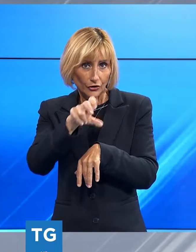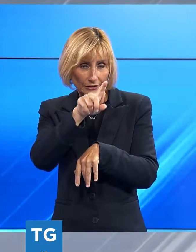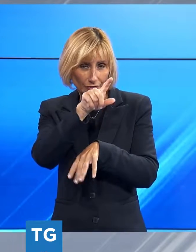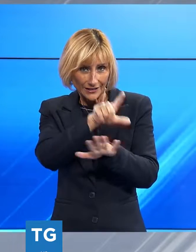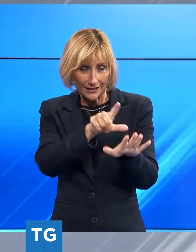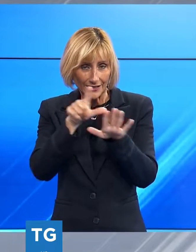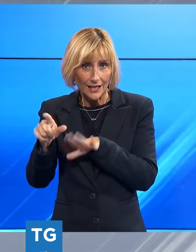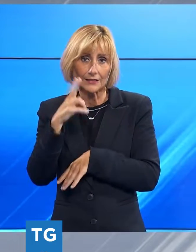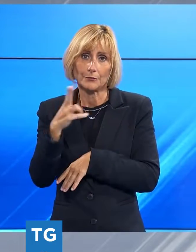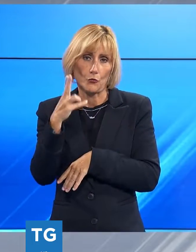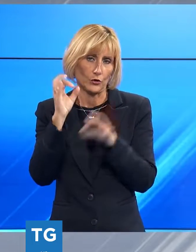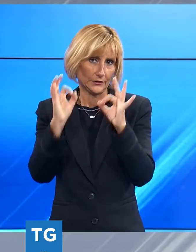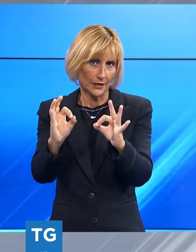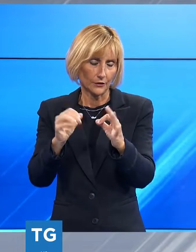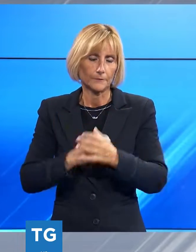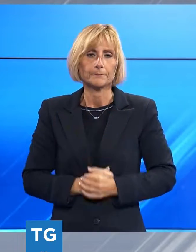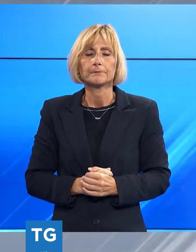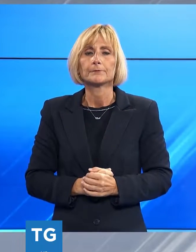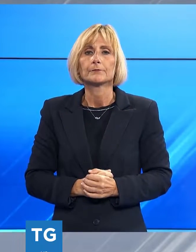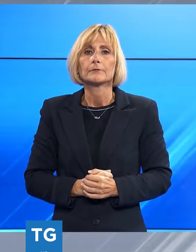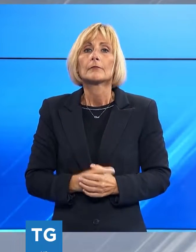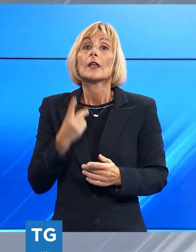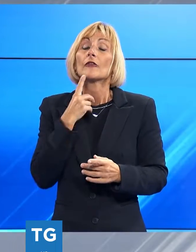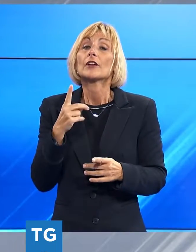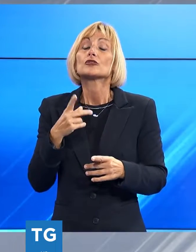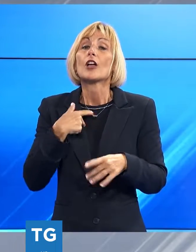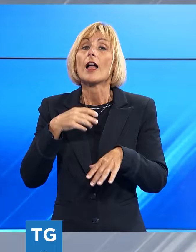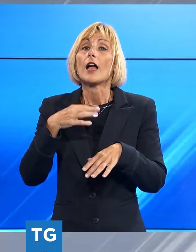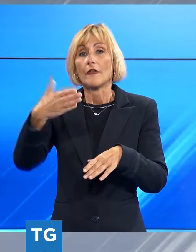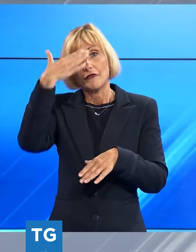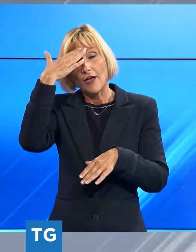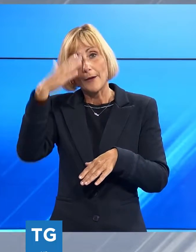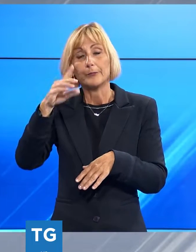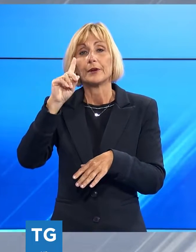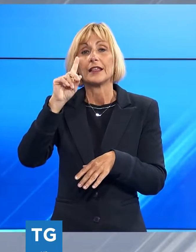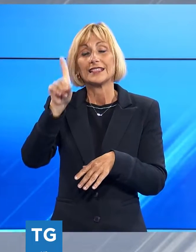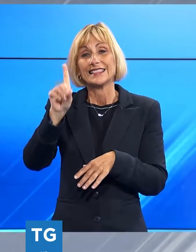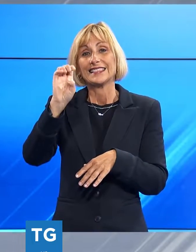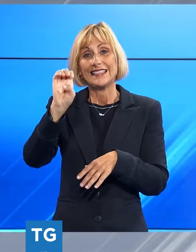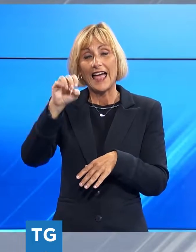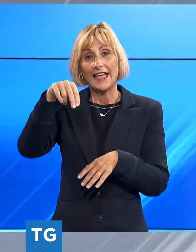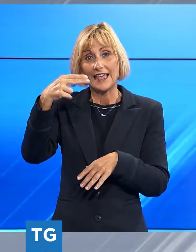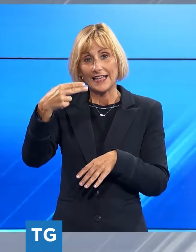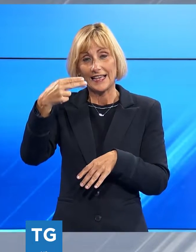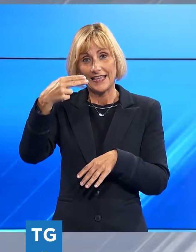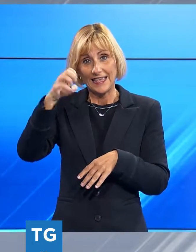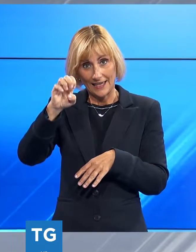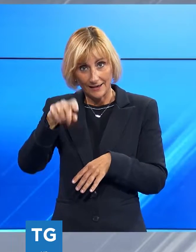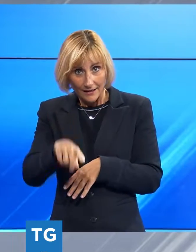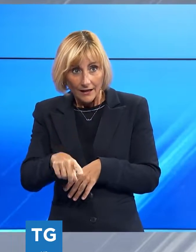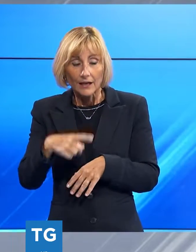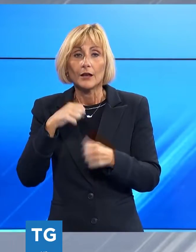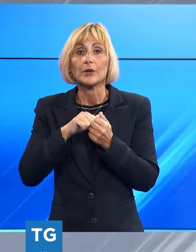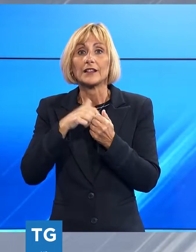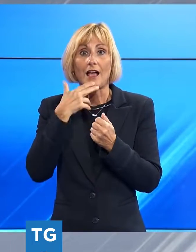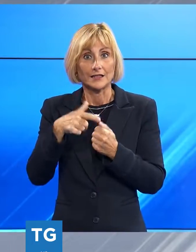A seguito di un caso di febbre Deng, segnalato dall'azienda USL Toscana Nord-Ovest sul territorio di Pietrasanta, il